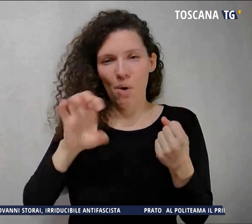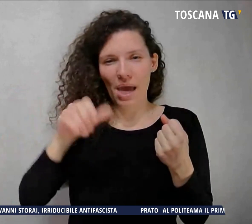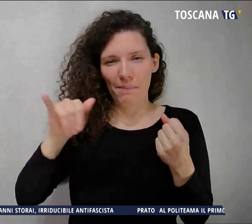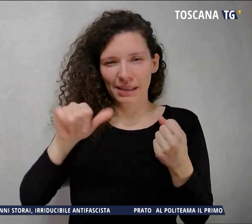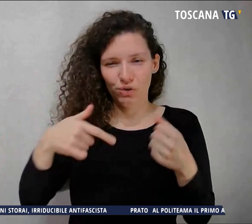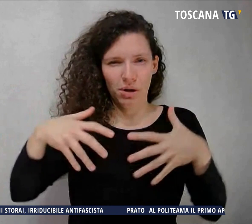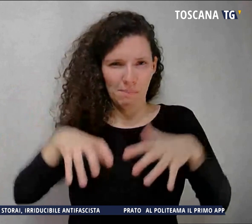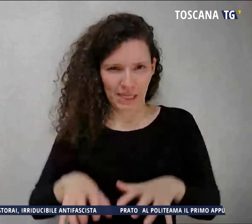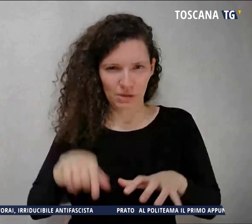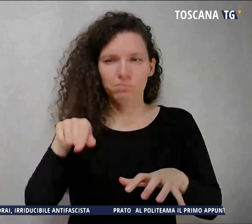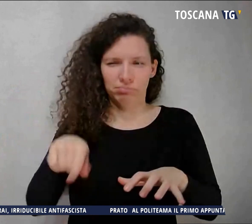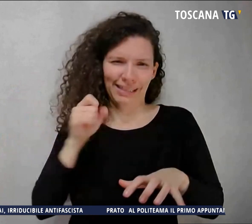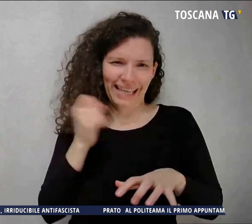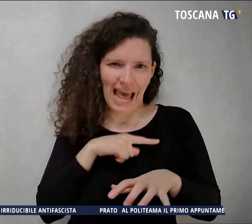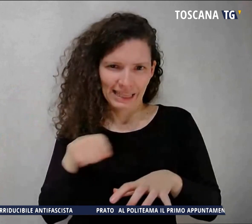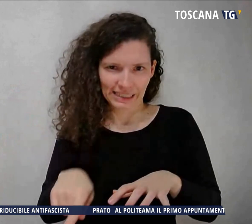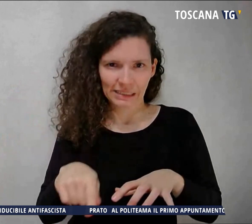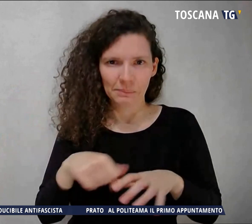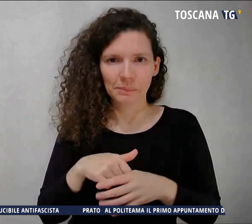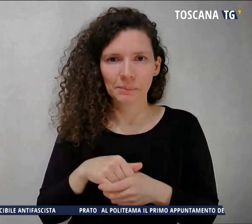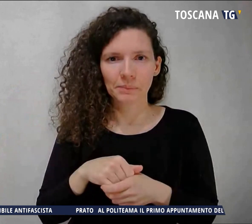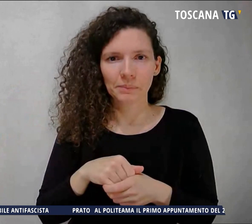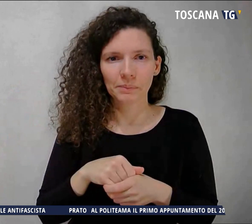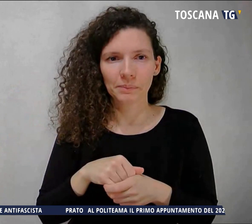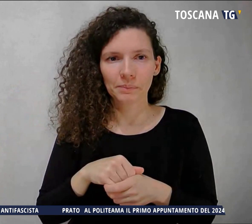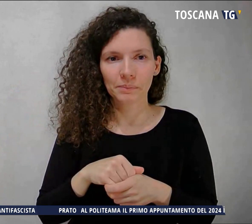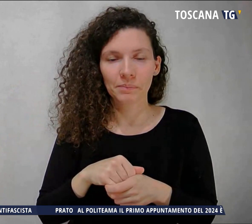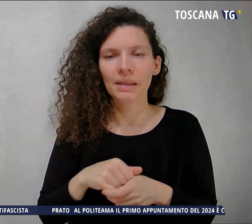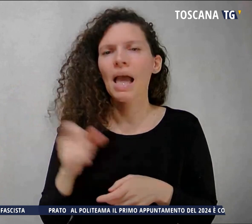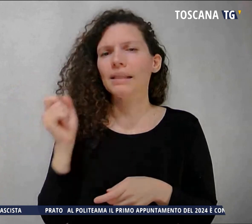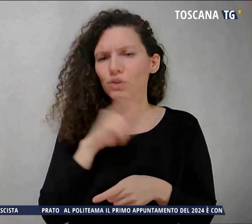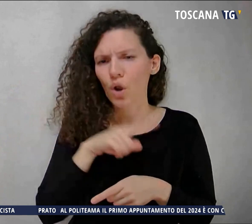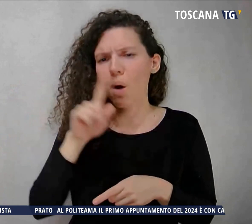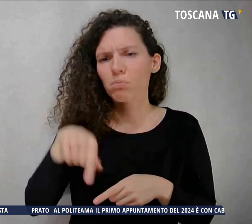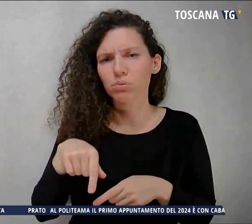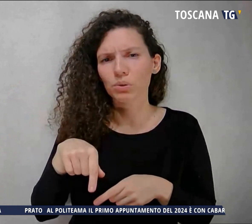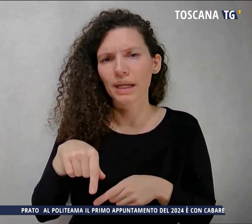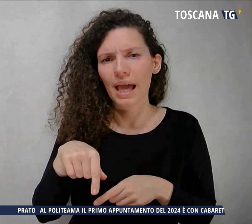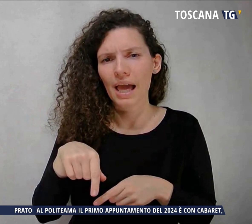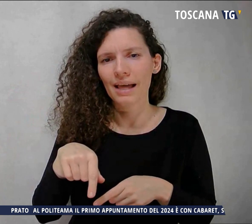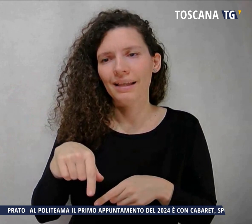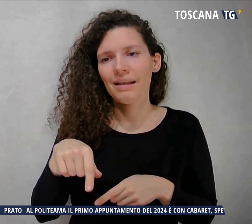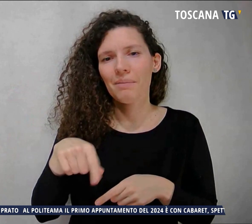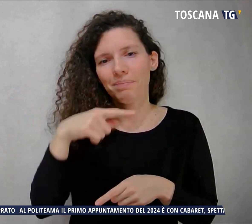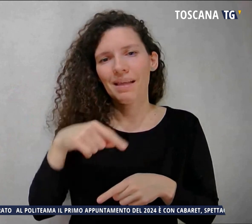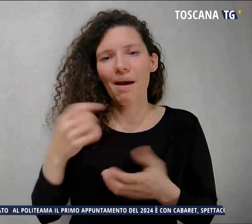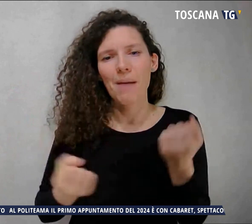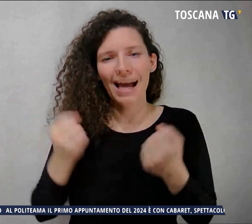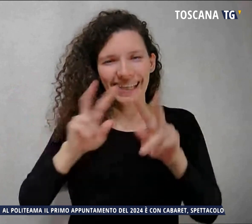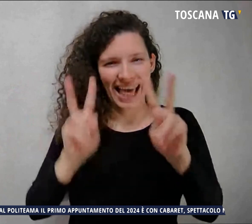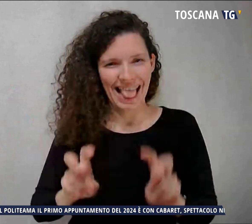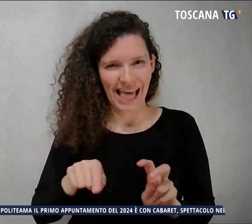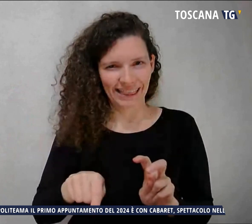L'esenzione continua ad essere prevista per i veicoli a completa trazione elettrica. A questi si